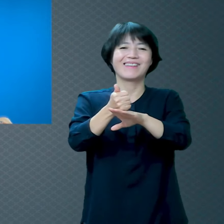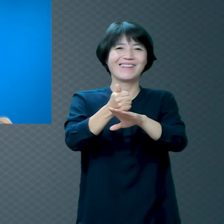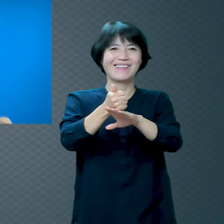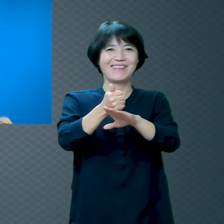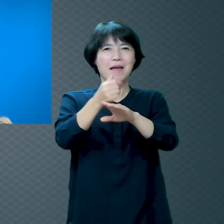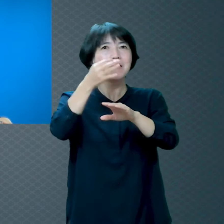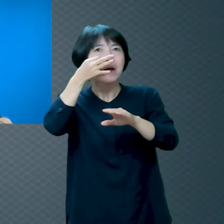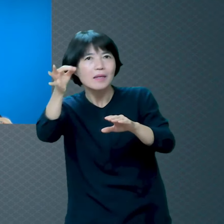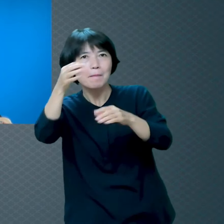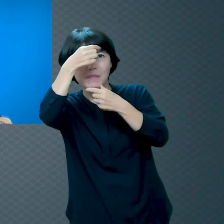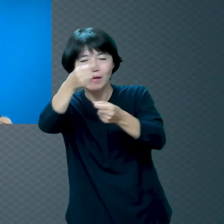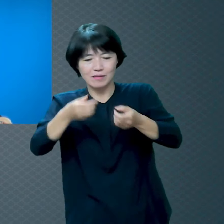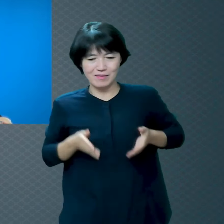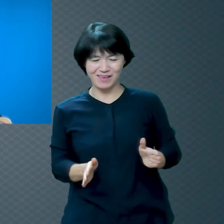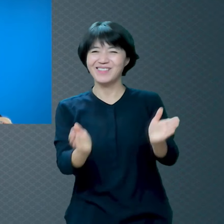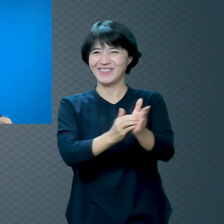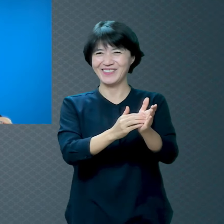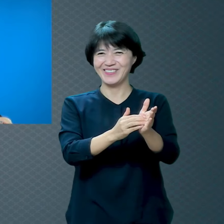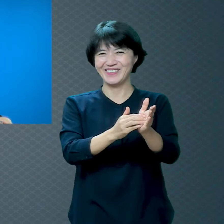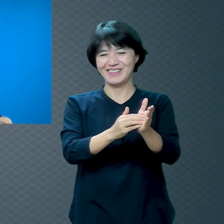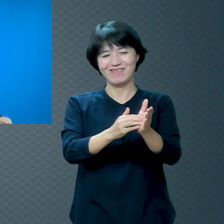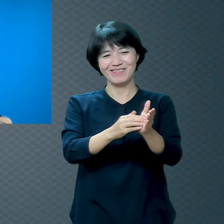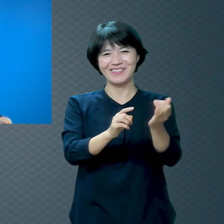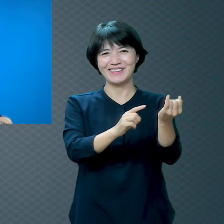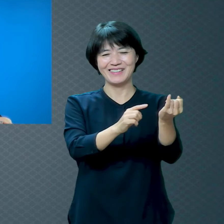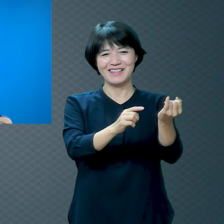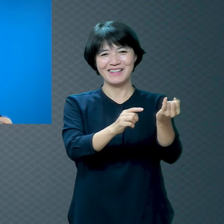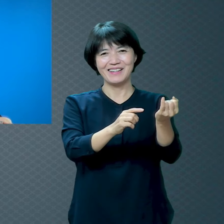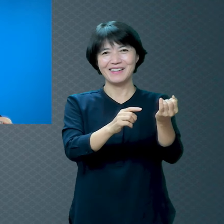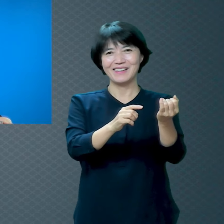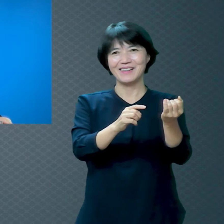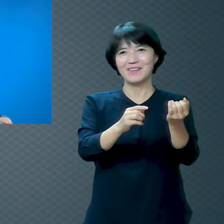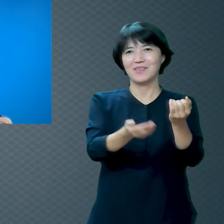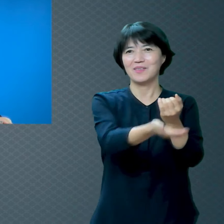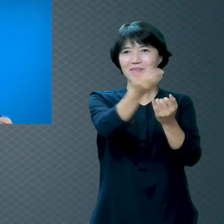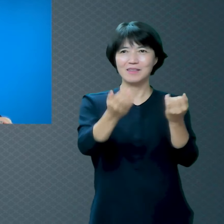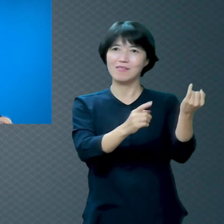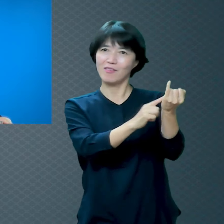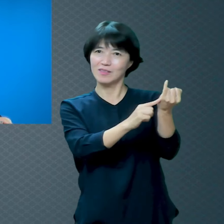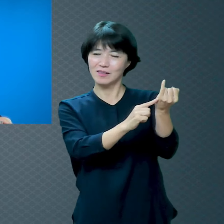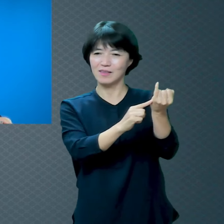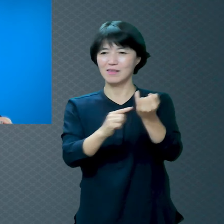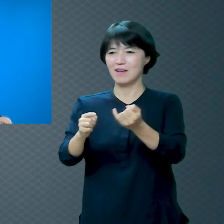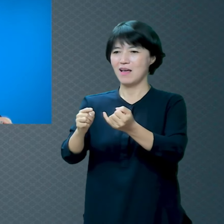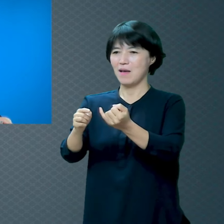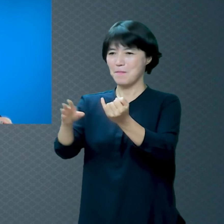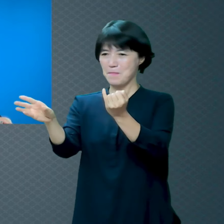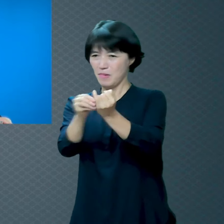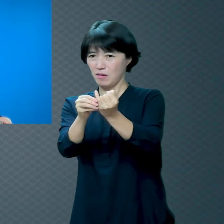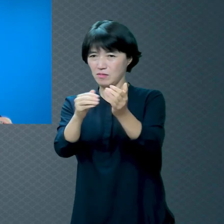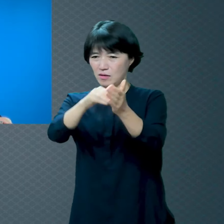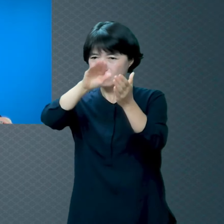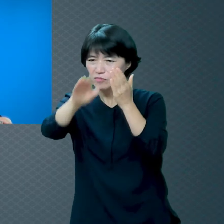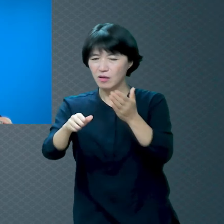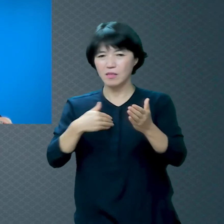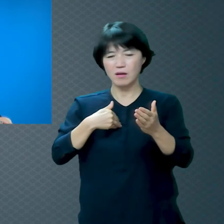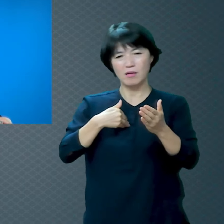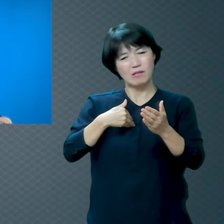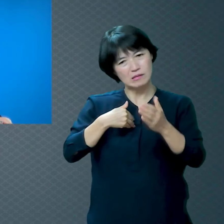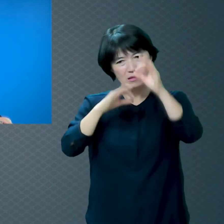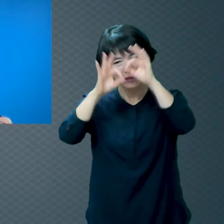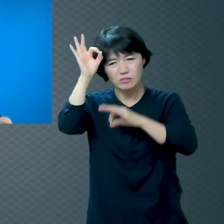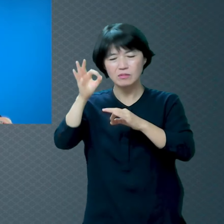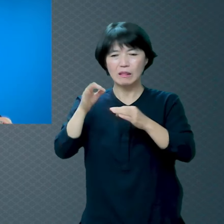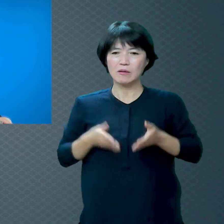수술 많이 하죠 그 살인이라는 걸 생각해 보셨어요 남편은 지오라고 얘기합니다 의사는